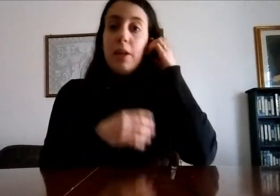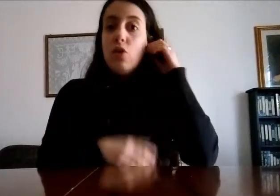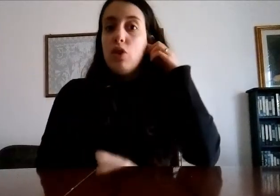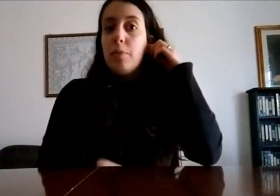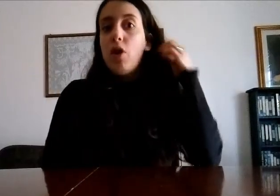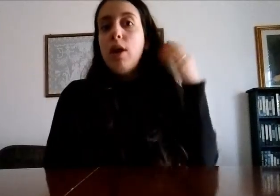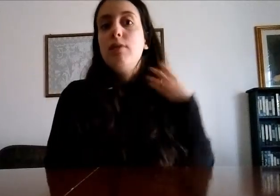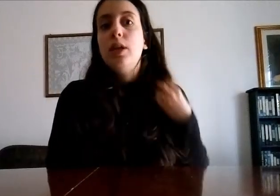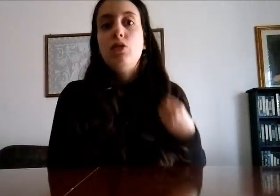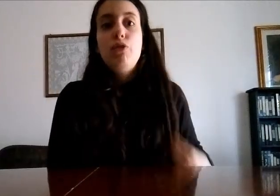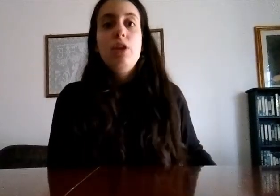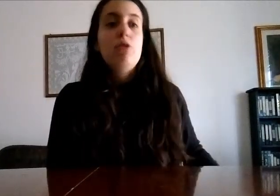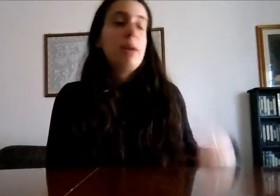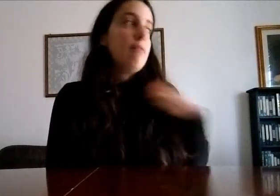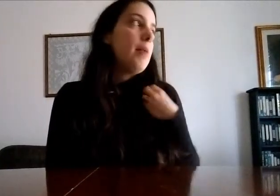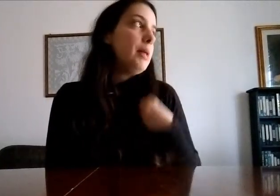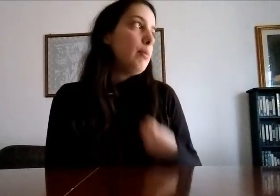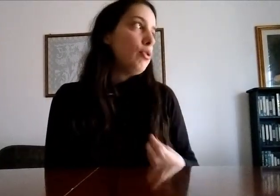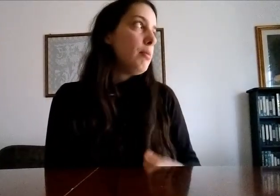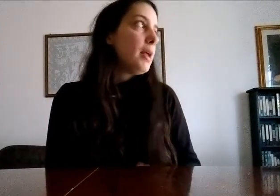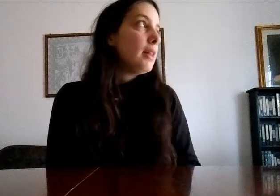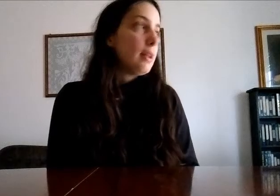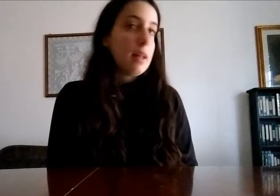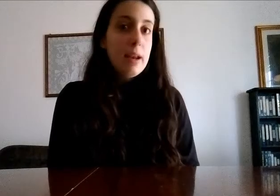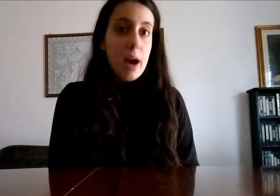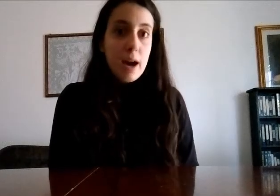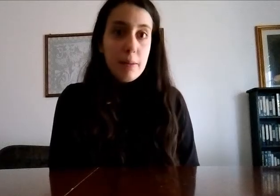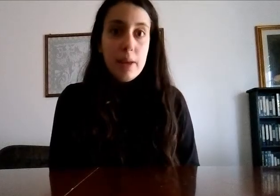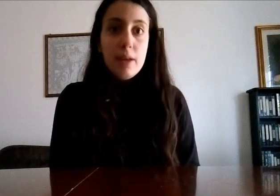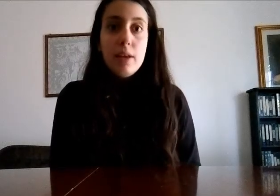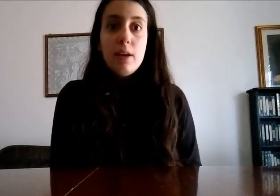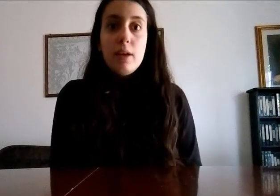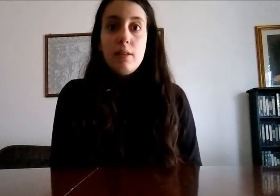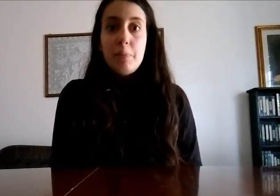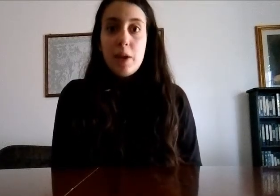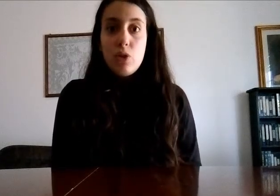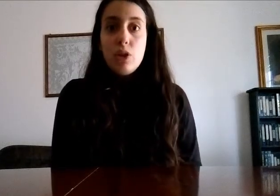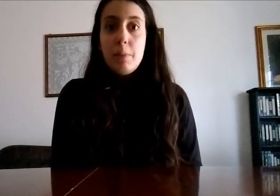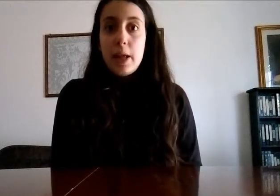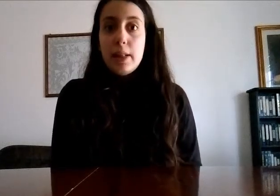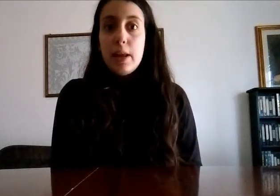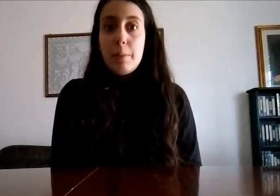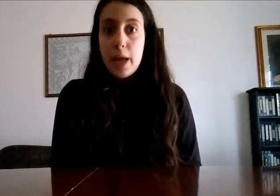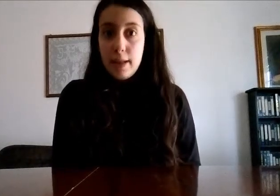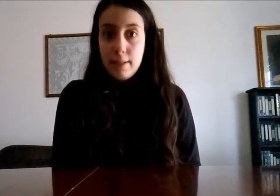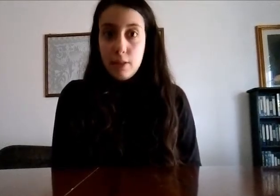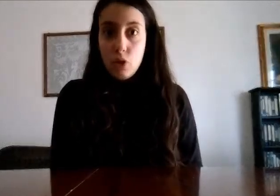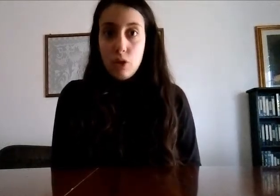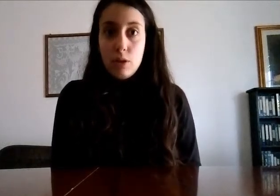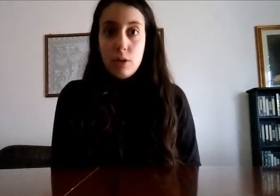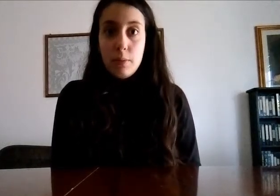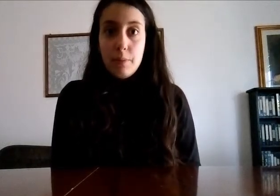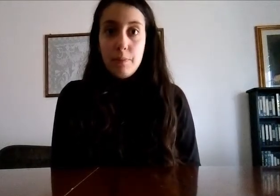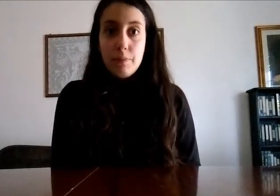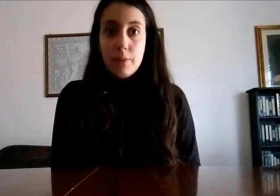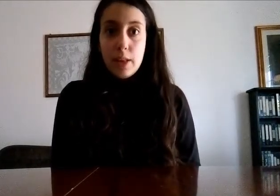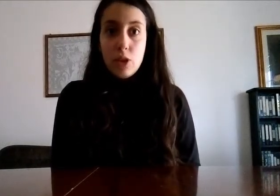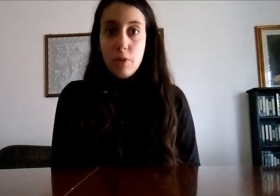migliori però alla fine sono felice perché finalmente posso riprendere ad allenarmi spero di riprendere presto intendo